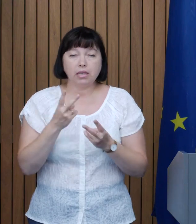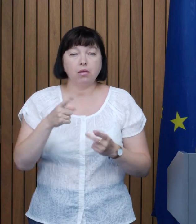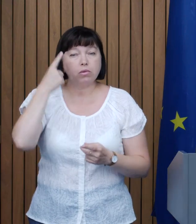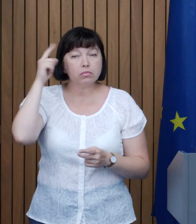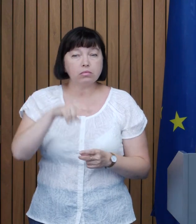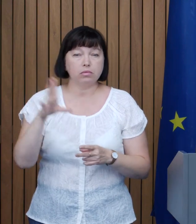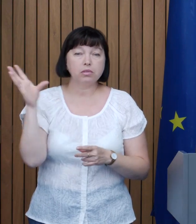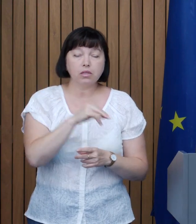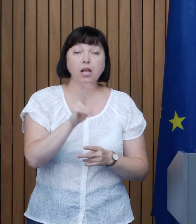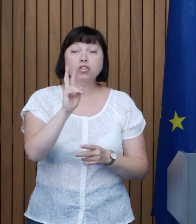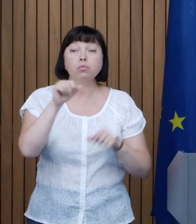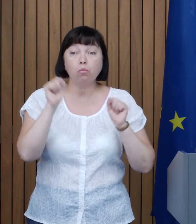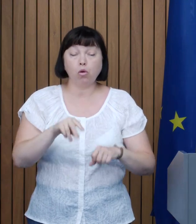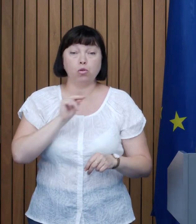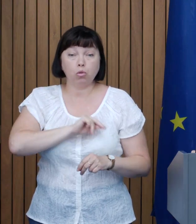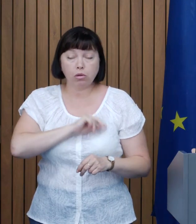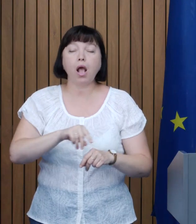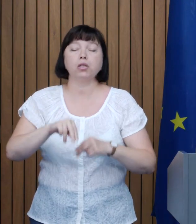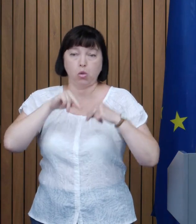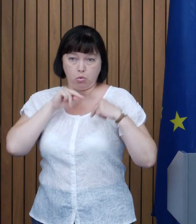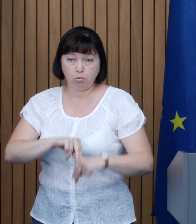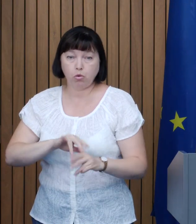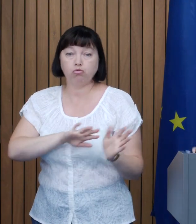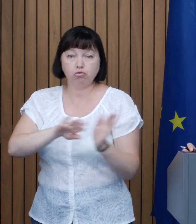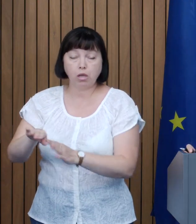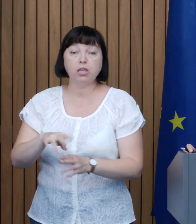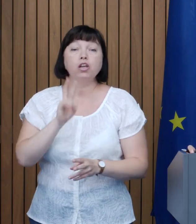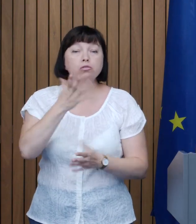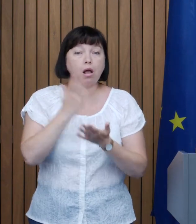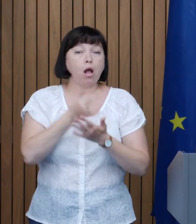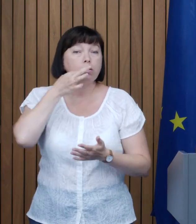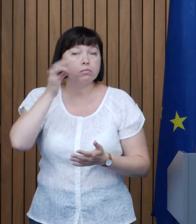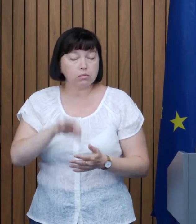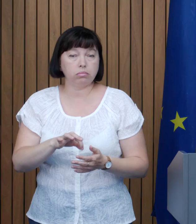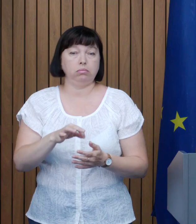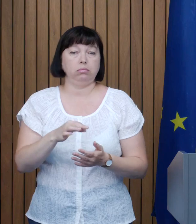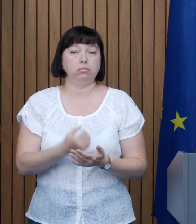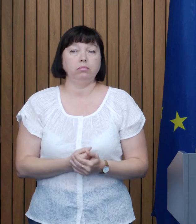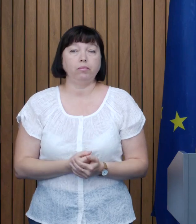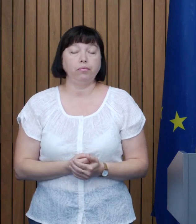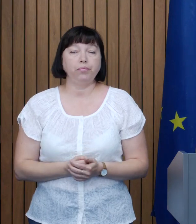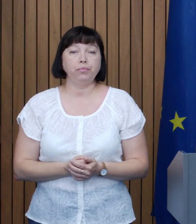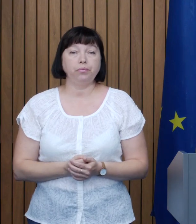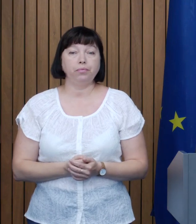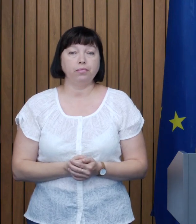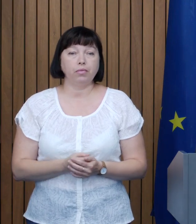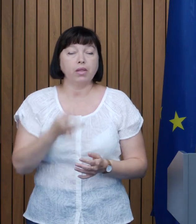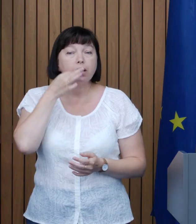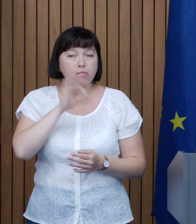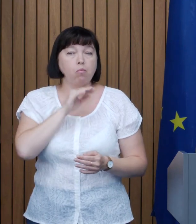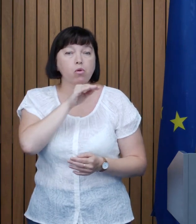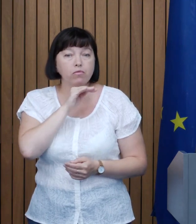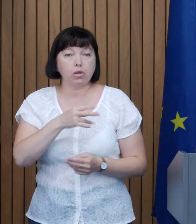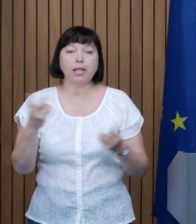asigurăm că toți cei care pot să muncească muncesc Inclusiv cei care au o experiență destul de vastă, o experiență